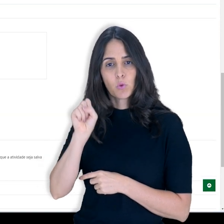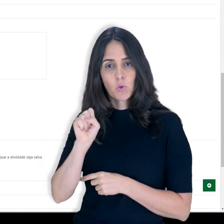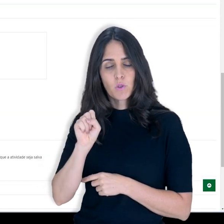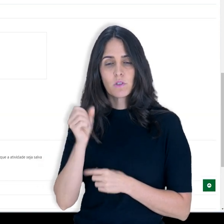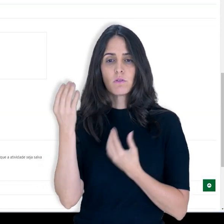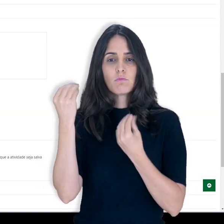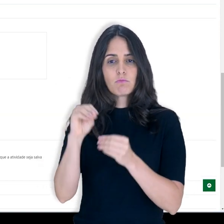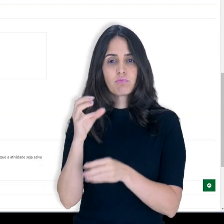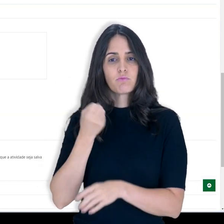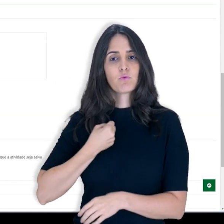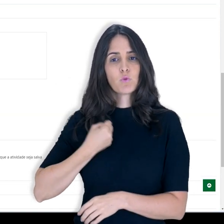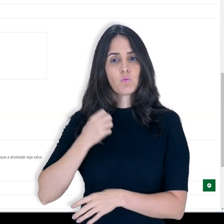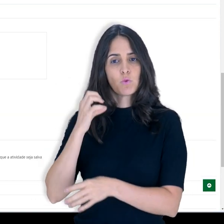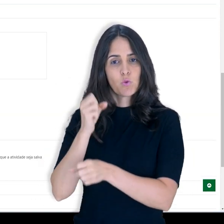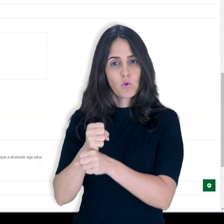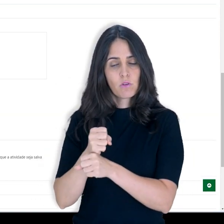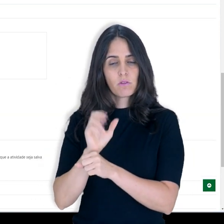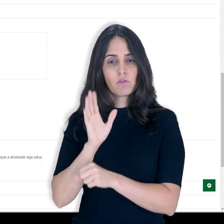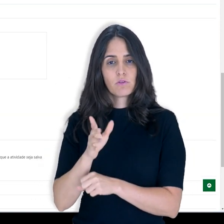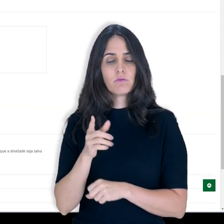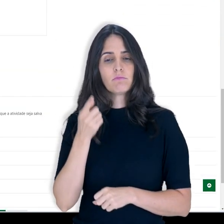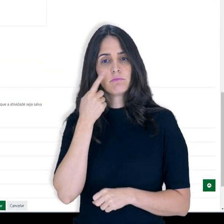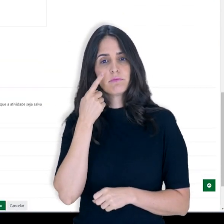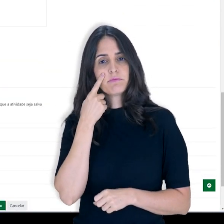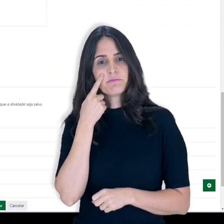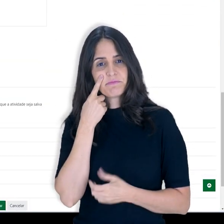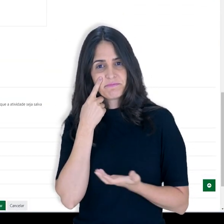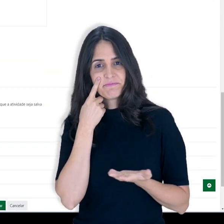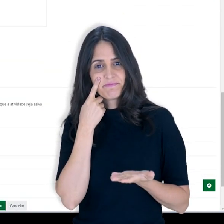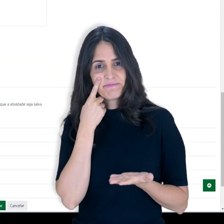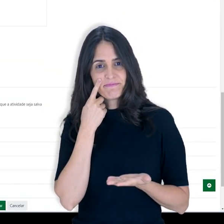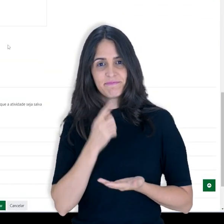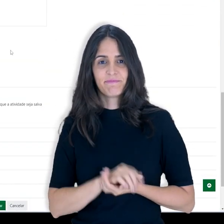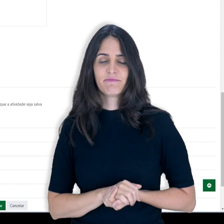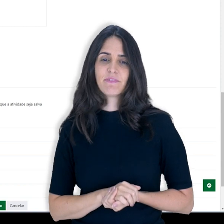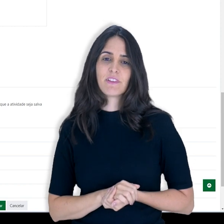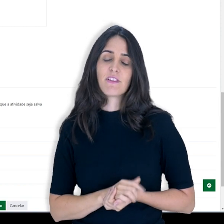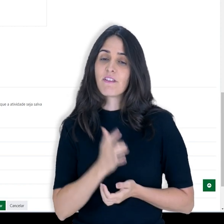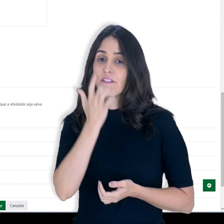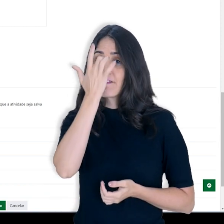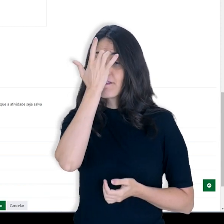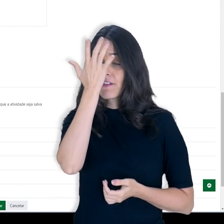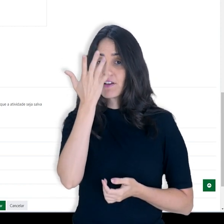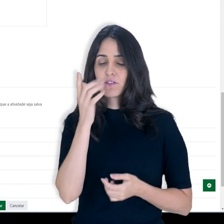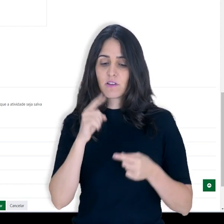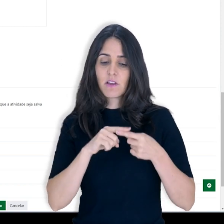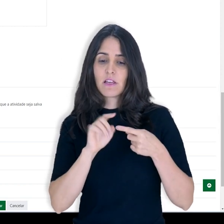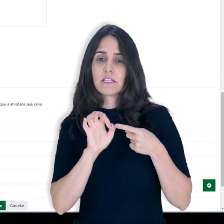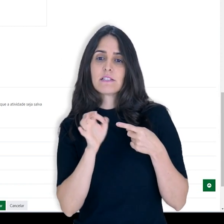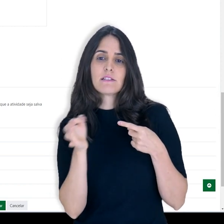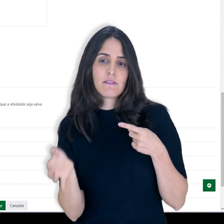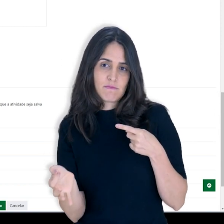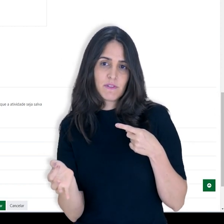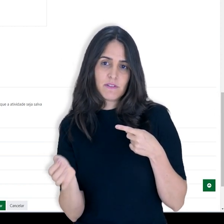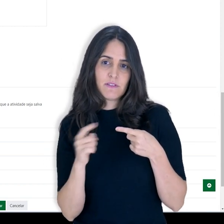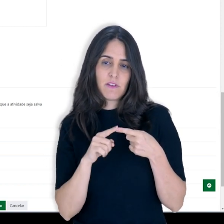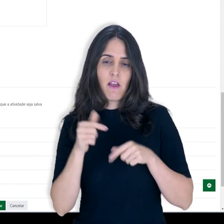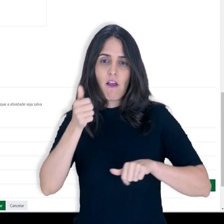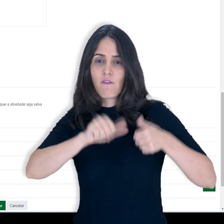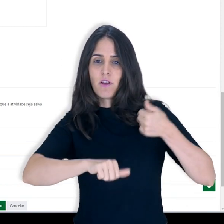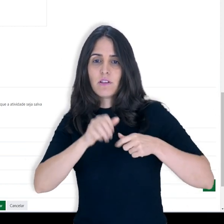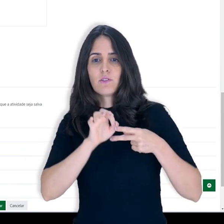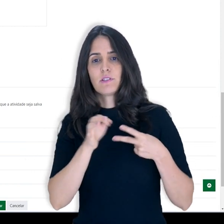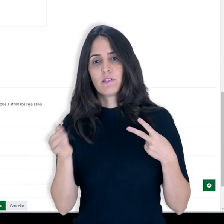escolhi pontos, escolho a nota e já habilitou aqui para mim o método de avaliação. Método